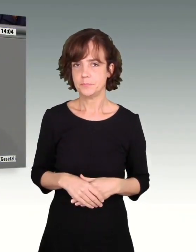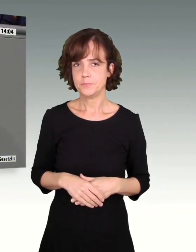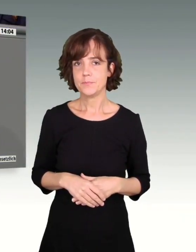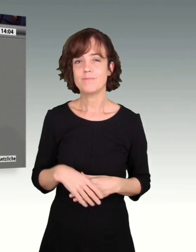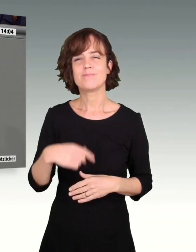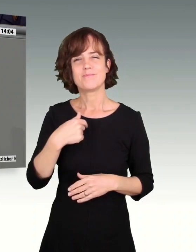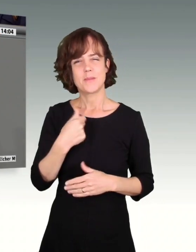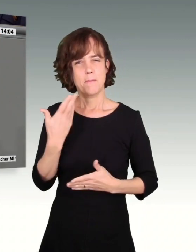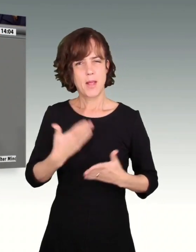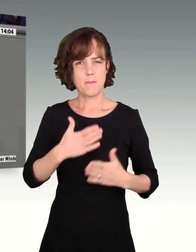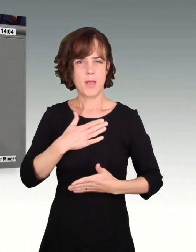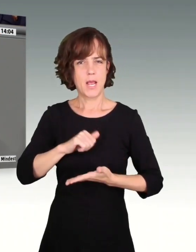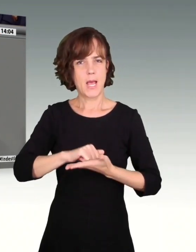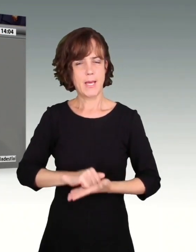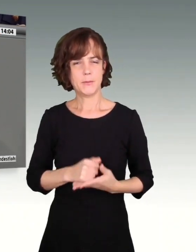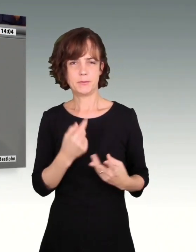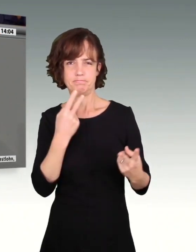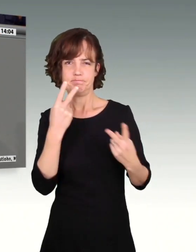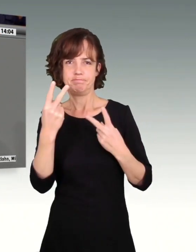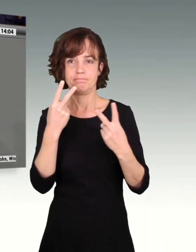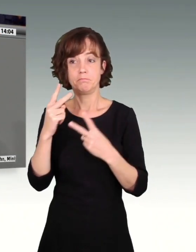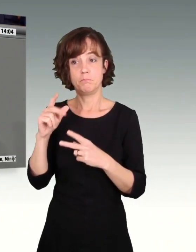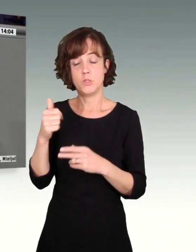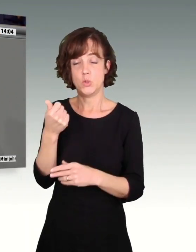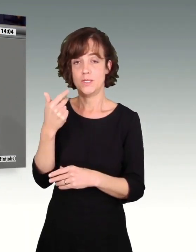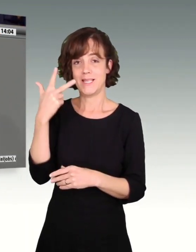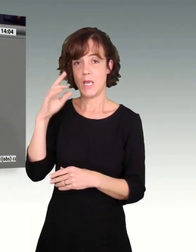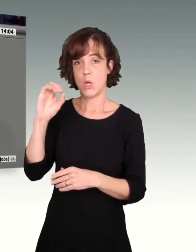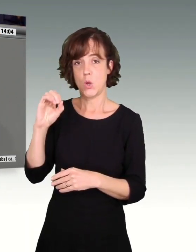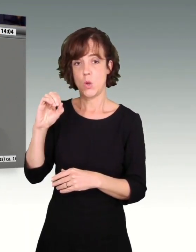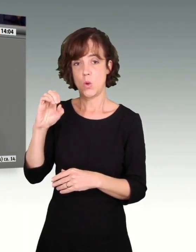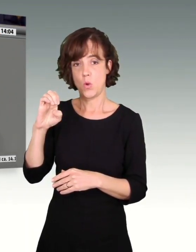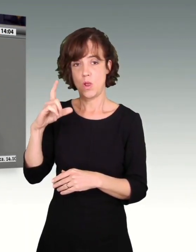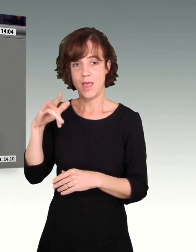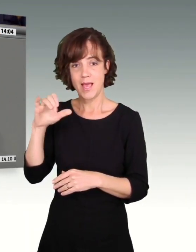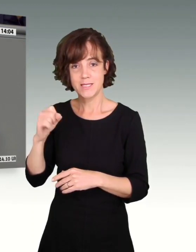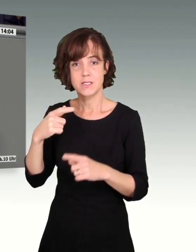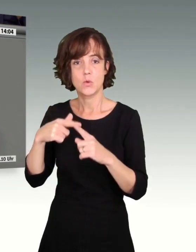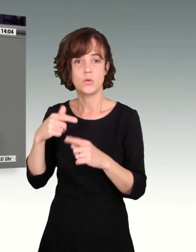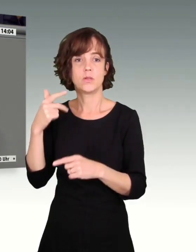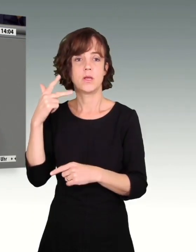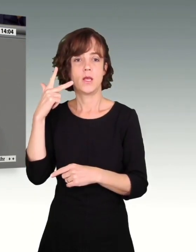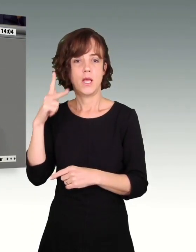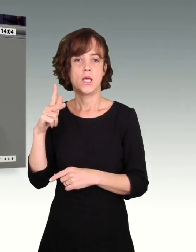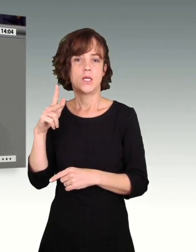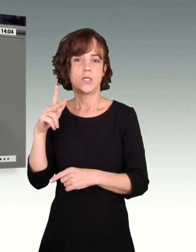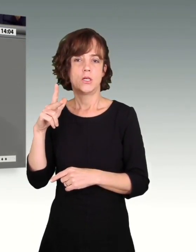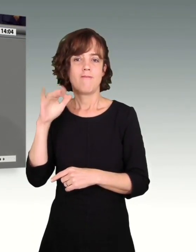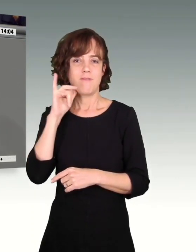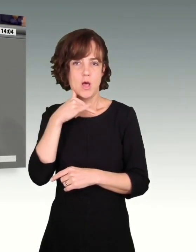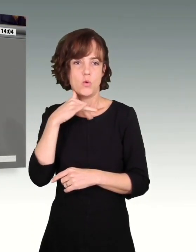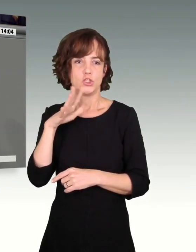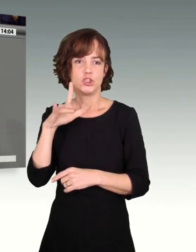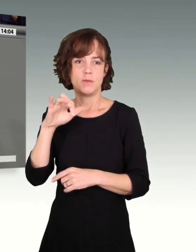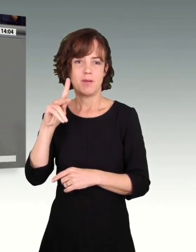Ich habe manchmal den Eindruck, gerade bei Herrn Oellers und Frau Schimke, wenn wir über den gesetzlichen Mindestlohn sprechen,